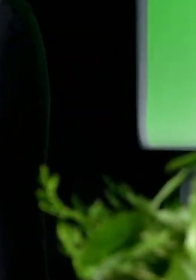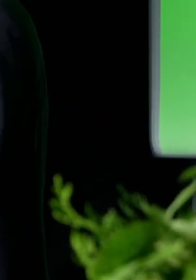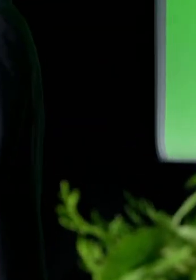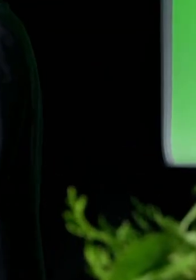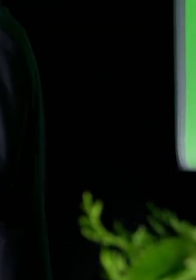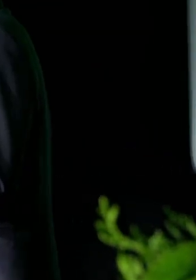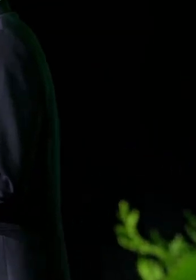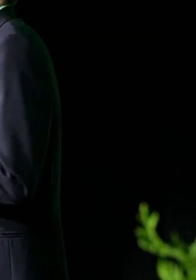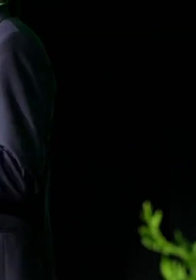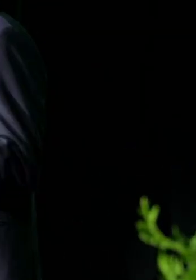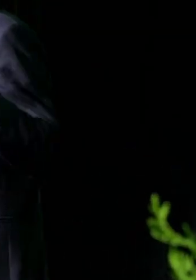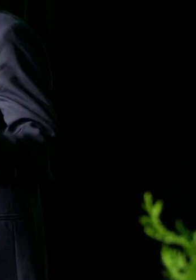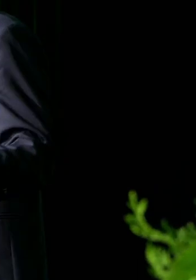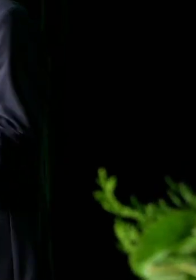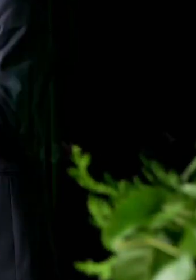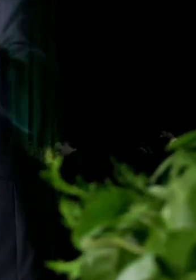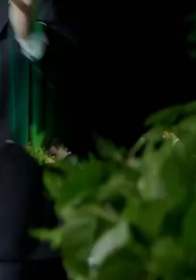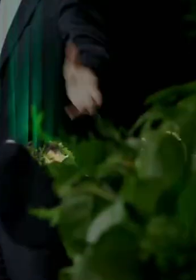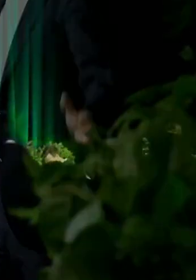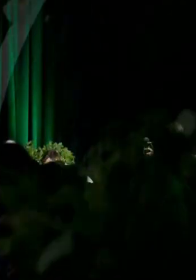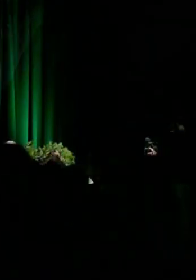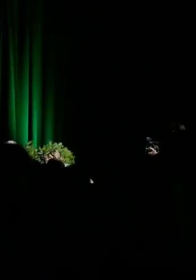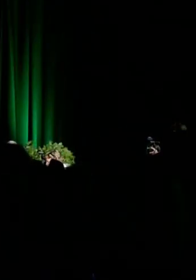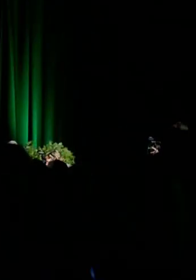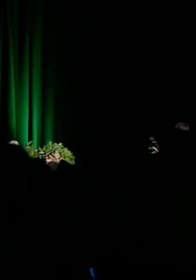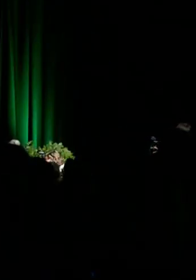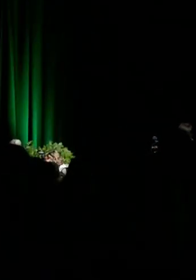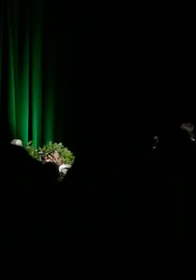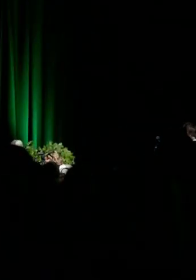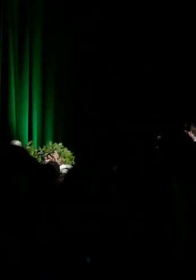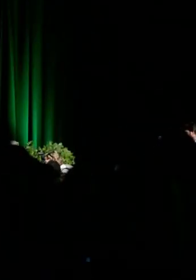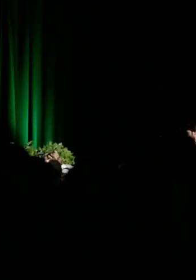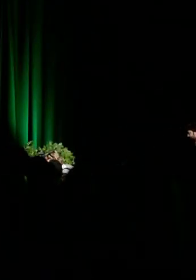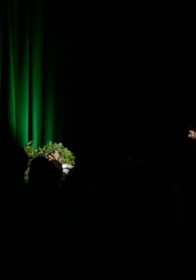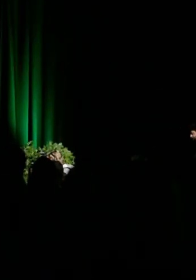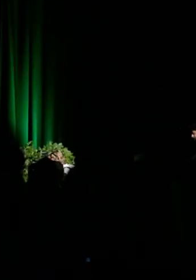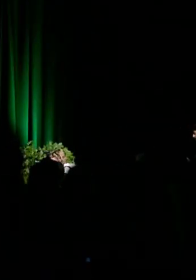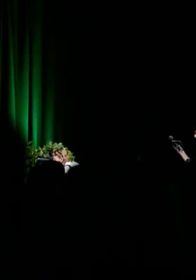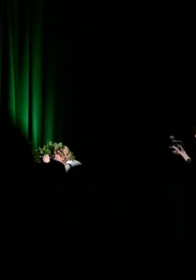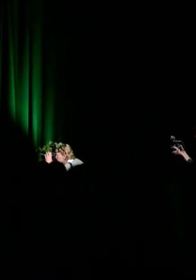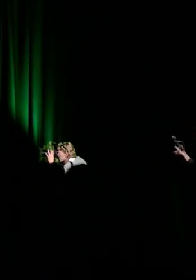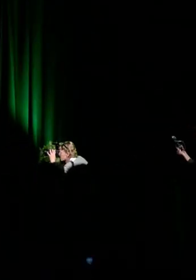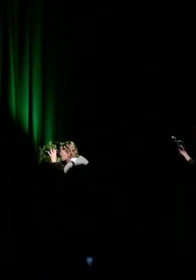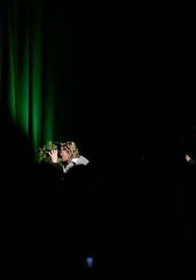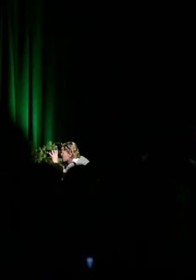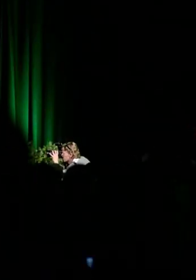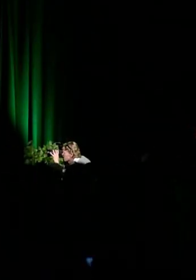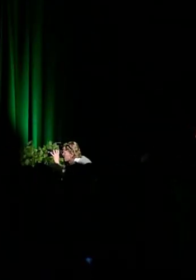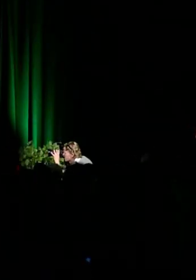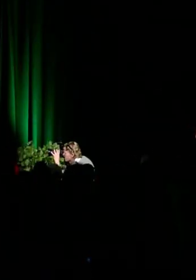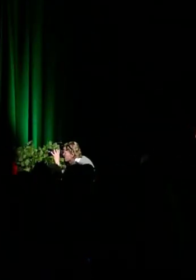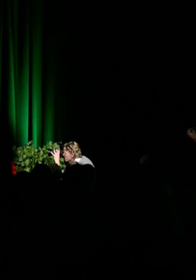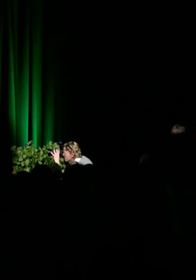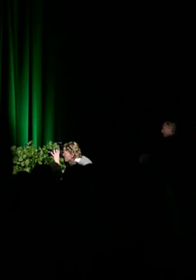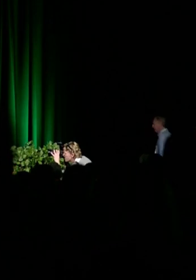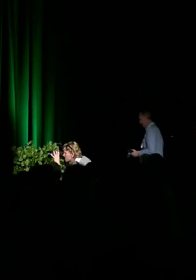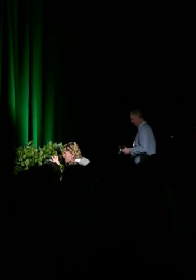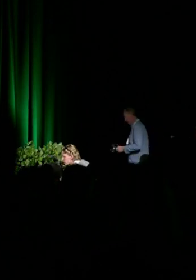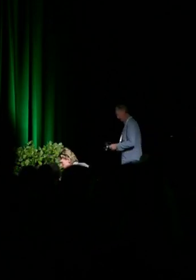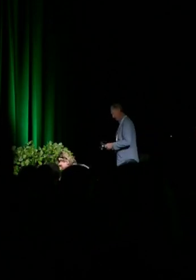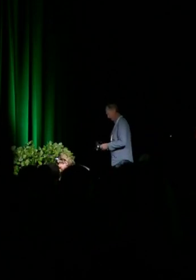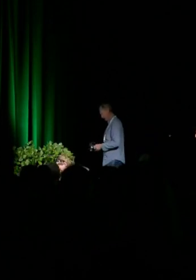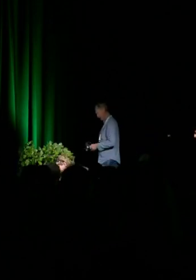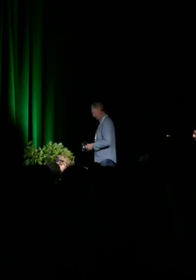Det er utrolig fint å se dere. Jeg måtte bare si det til slutt, til å begynne med. Nydelig, masse grønne folk,